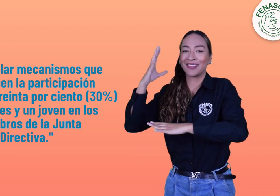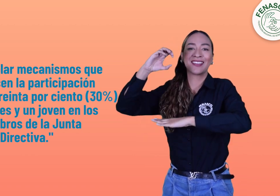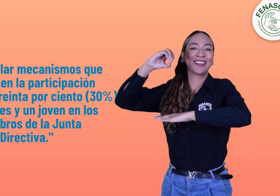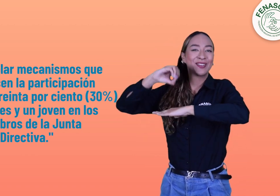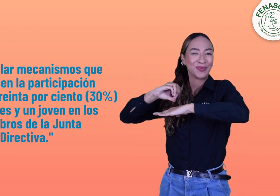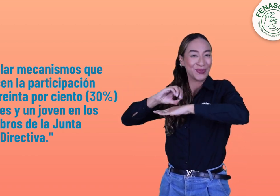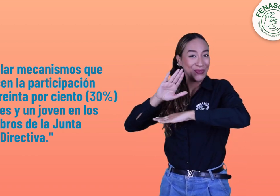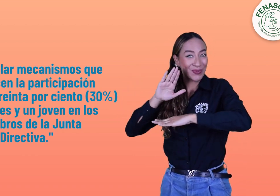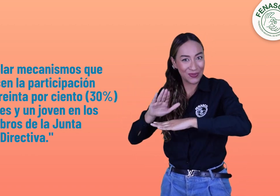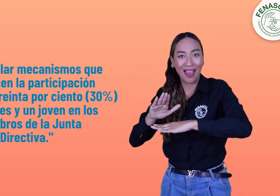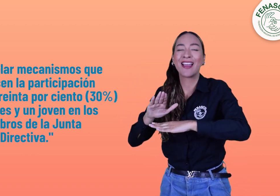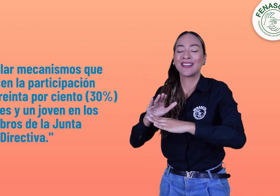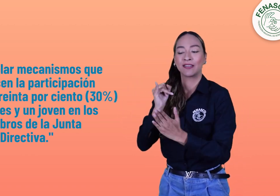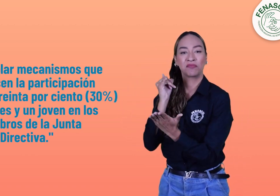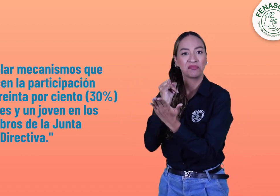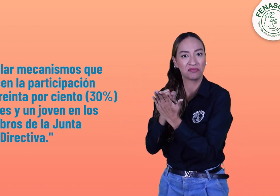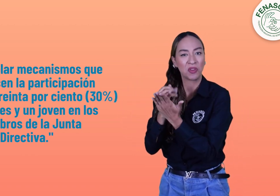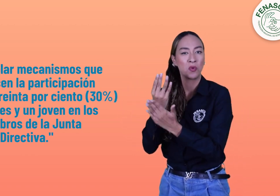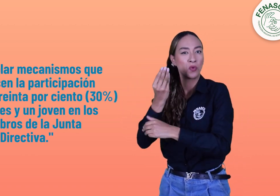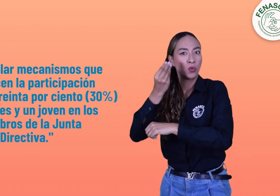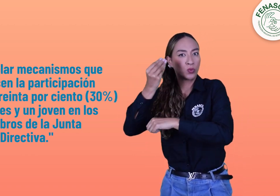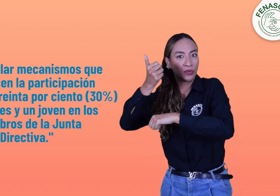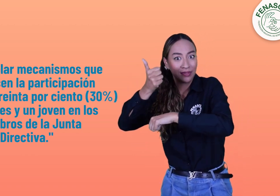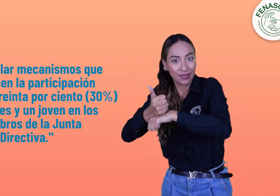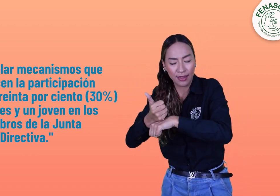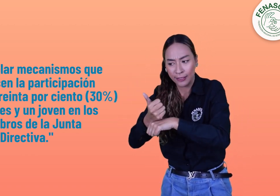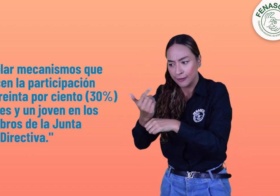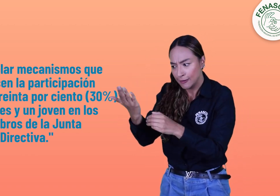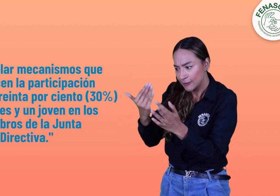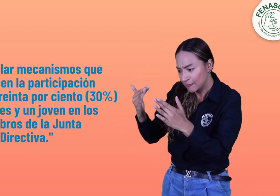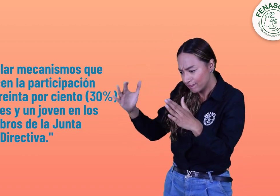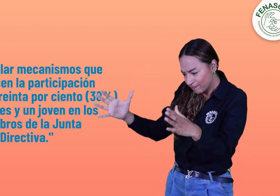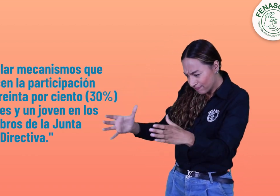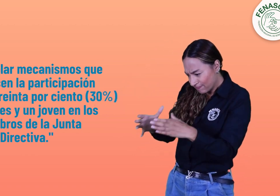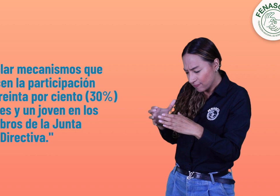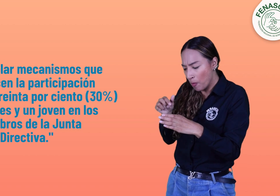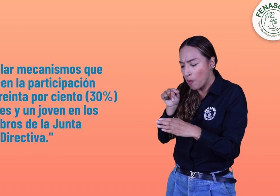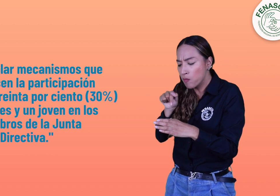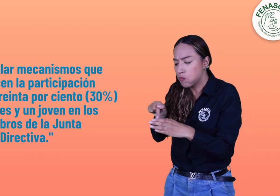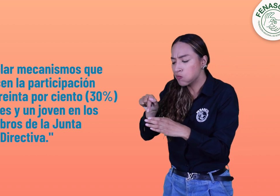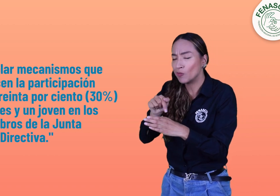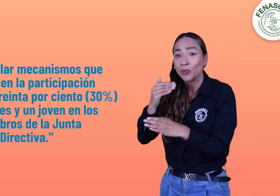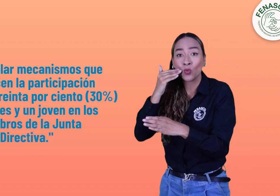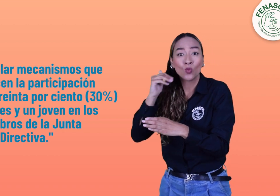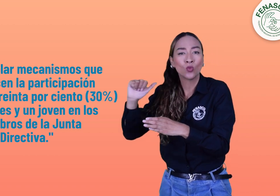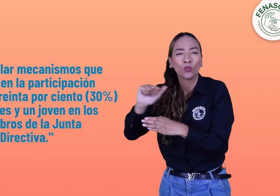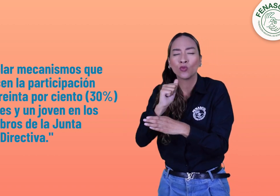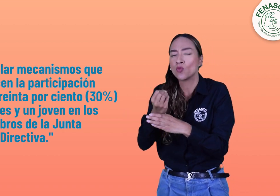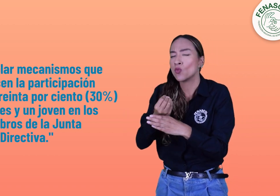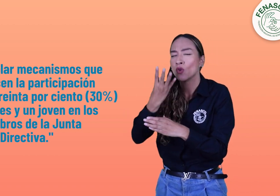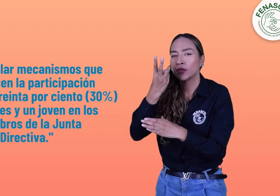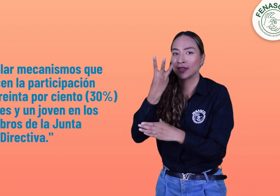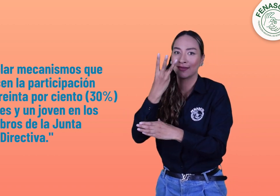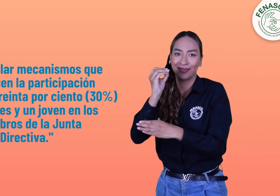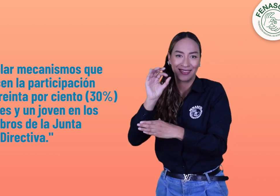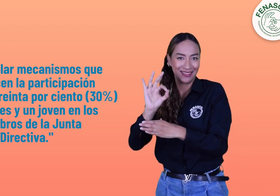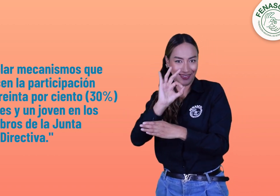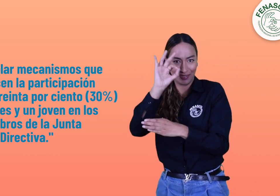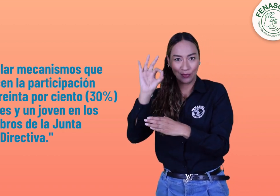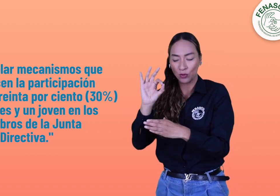participación del 30% de mujeres en la junta o consejo directivo, además de un joven.